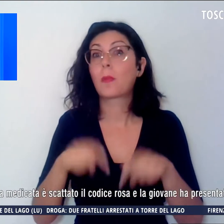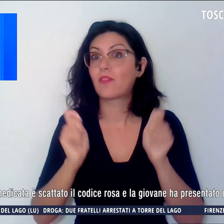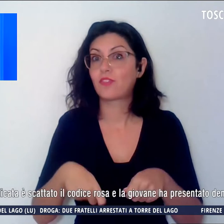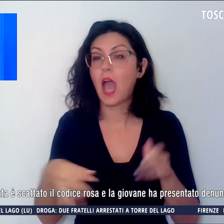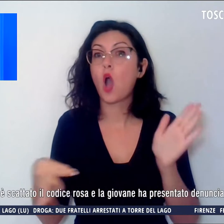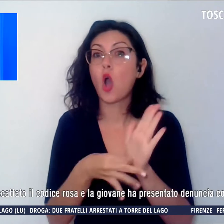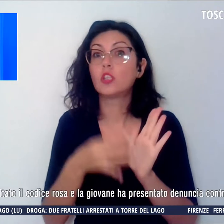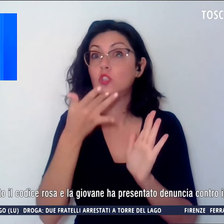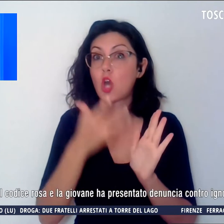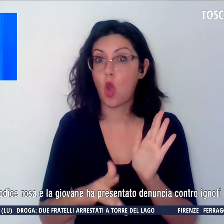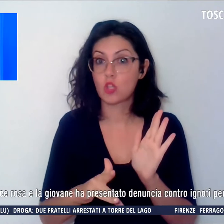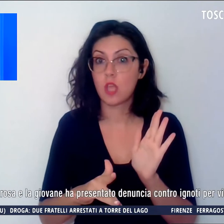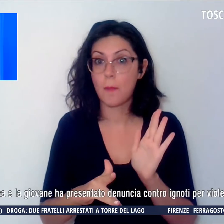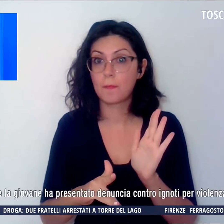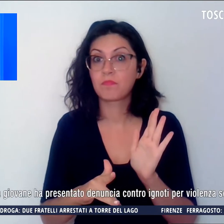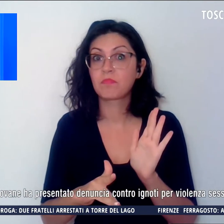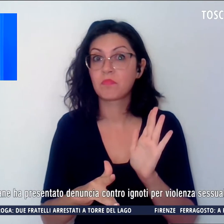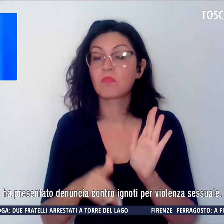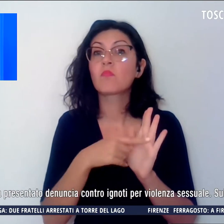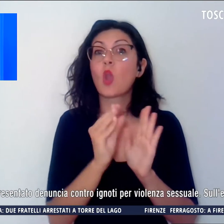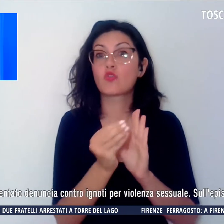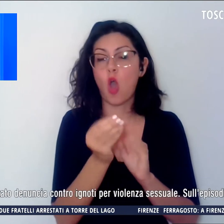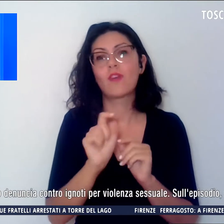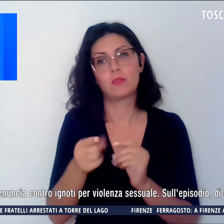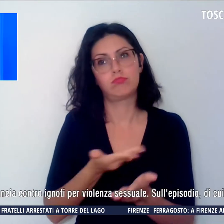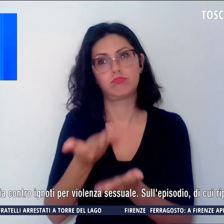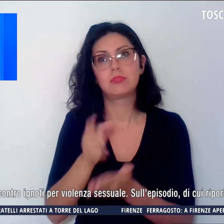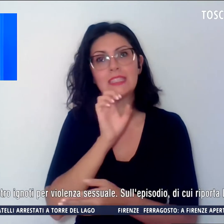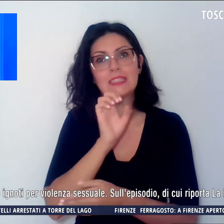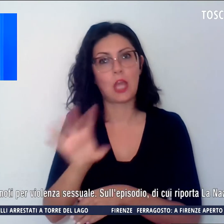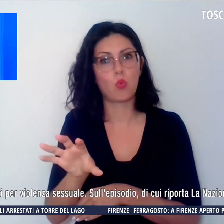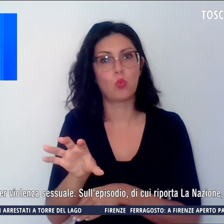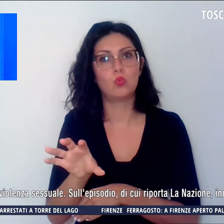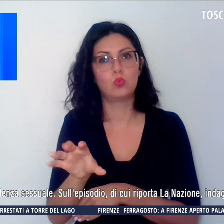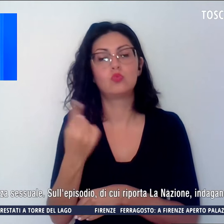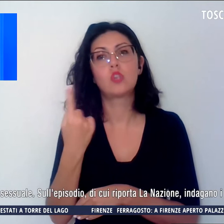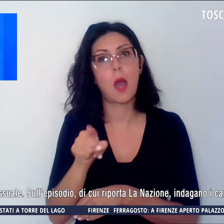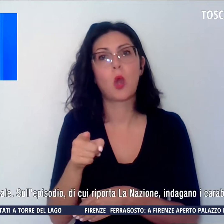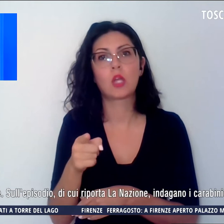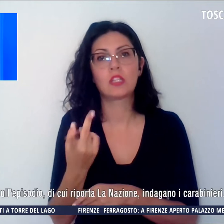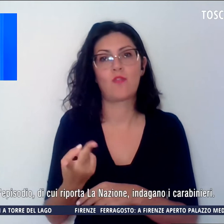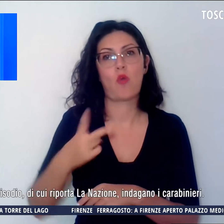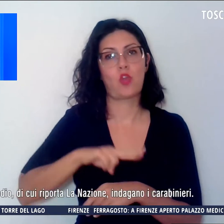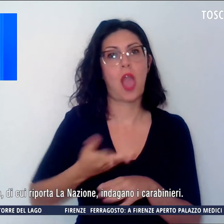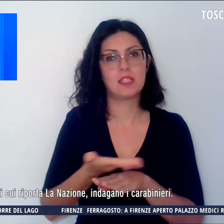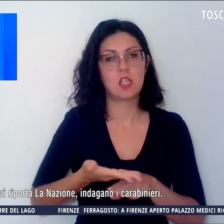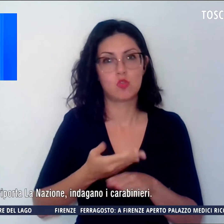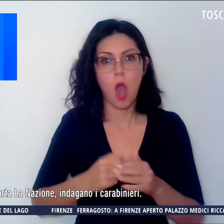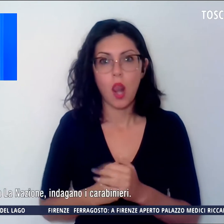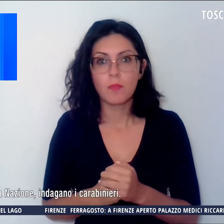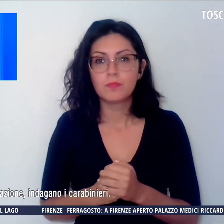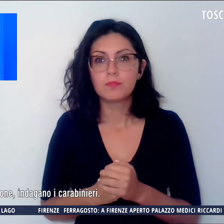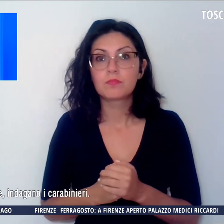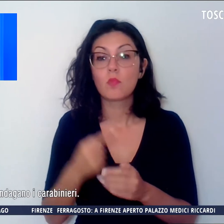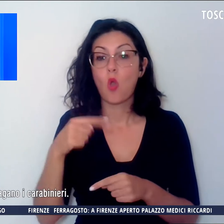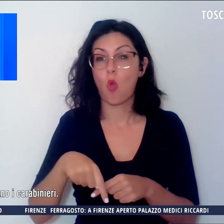e la giovane ha presentato denuncia contro i gnoti per violenza sessuale. Sull'episodio stanno